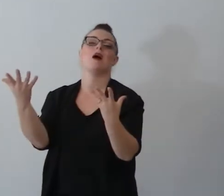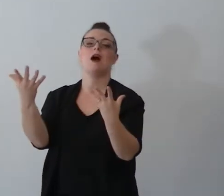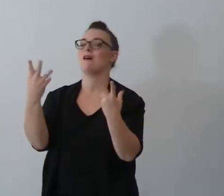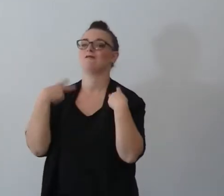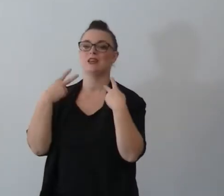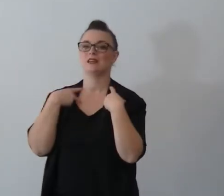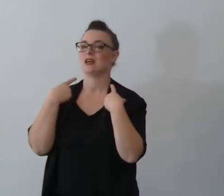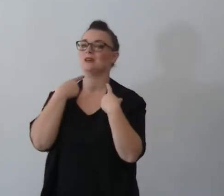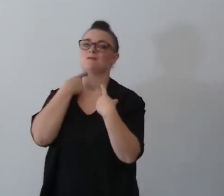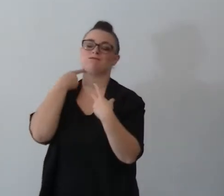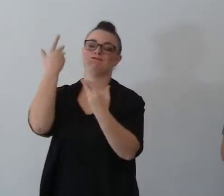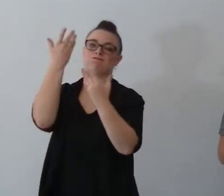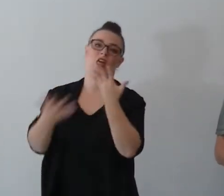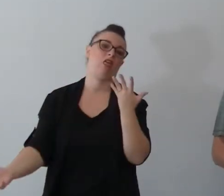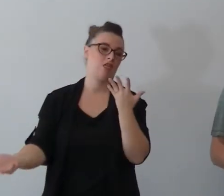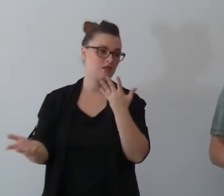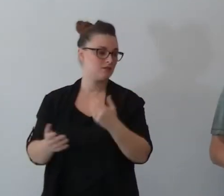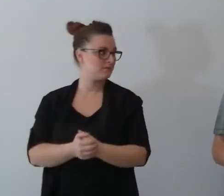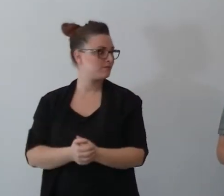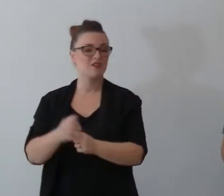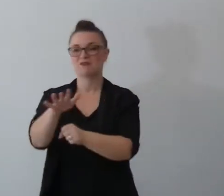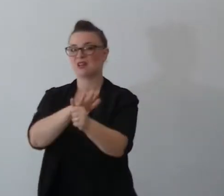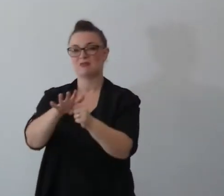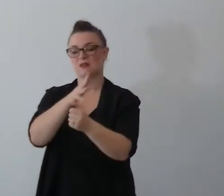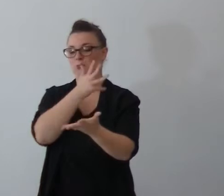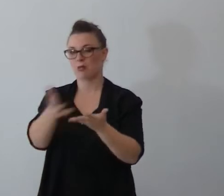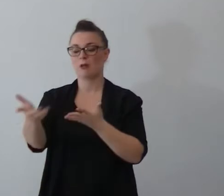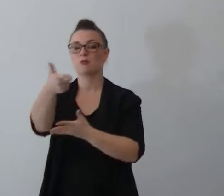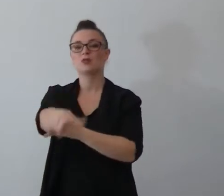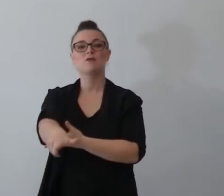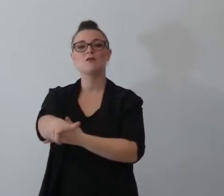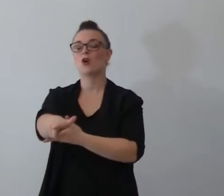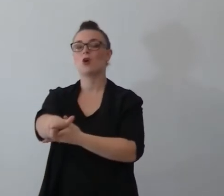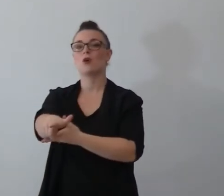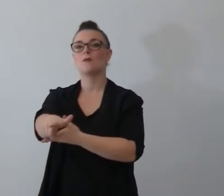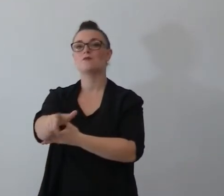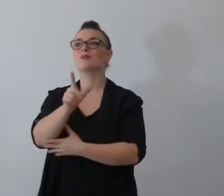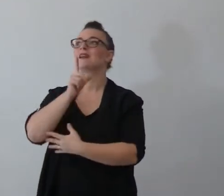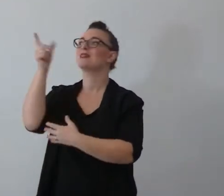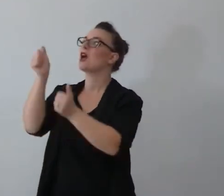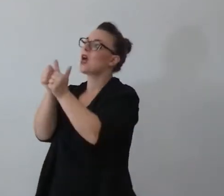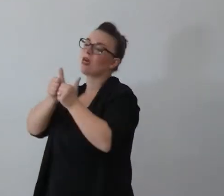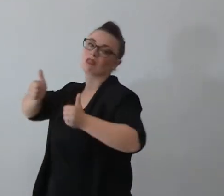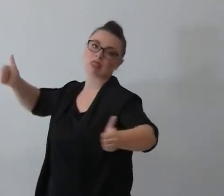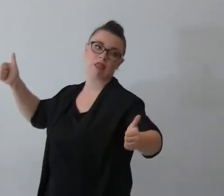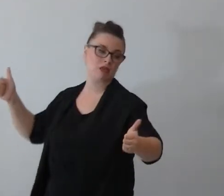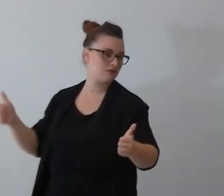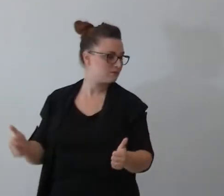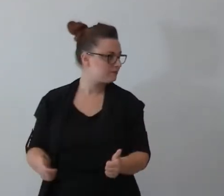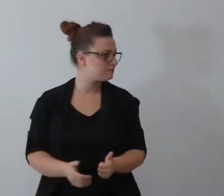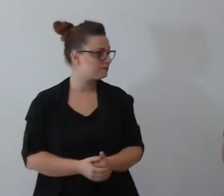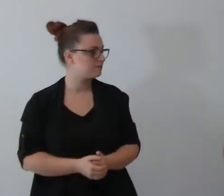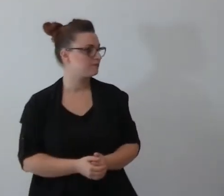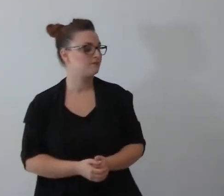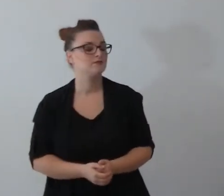vita di Elimelech e della sua famiglia perché rimangono lontani dal Signore avendo abbandonato